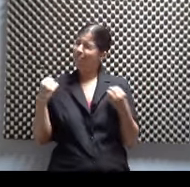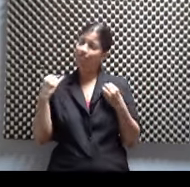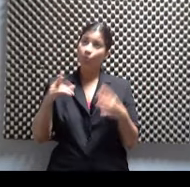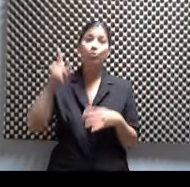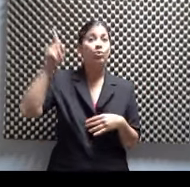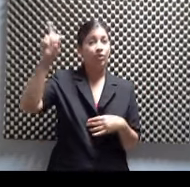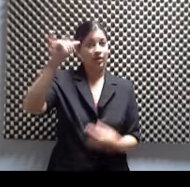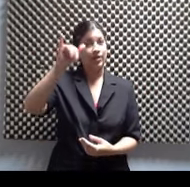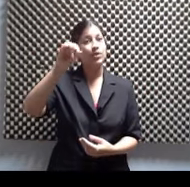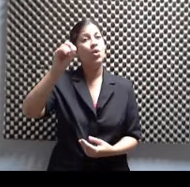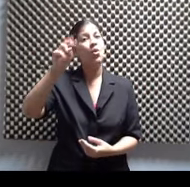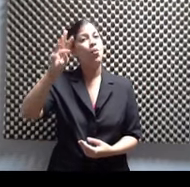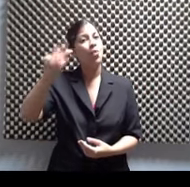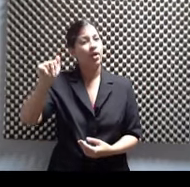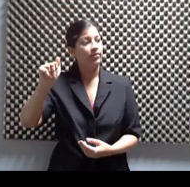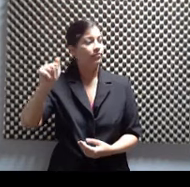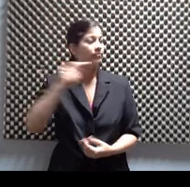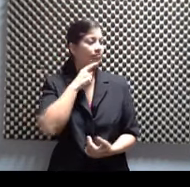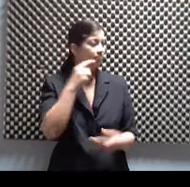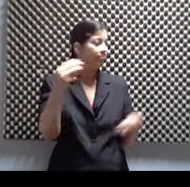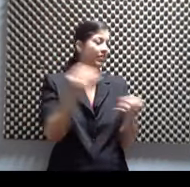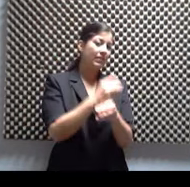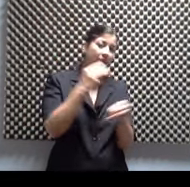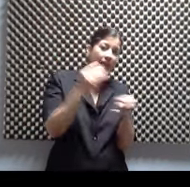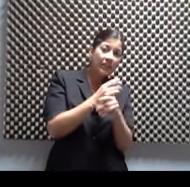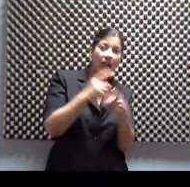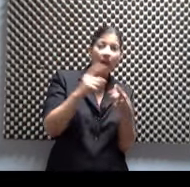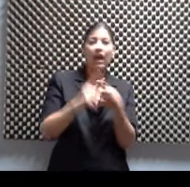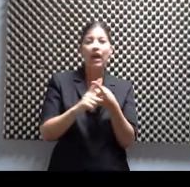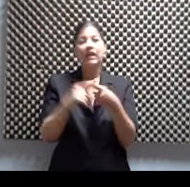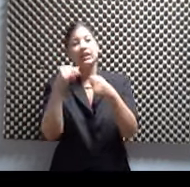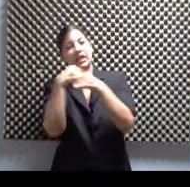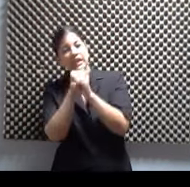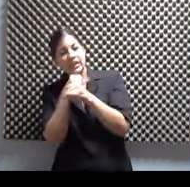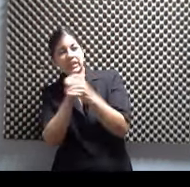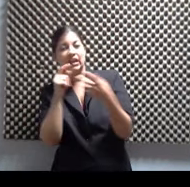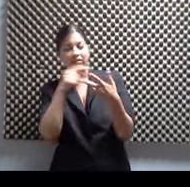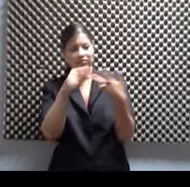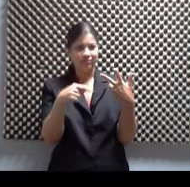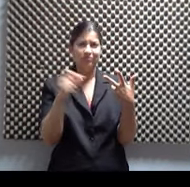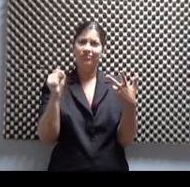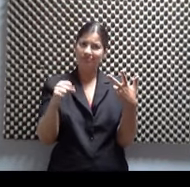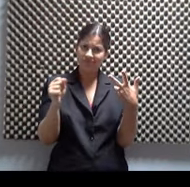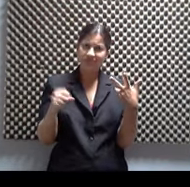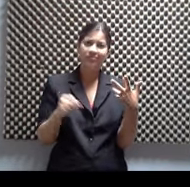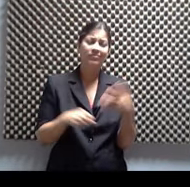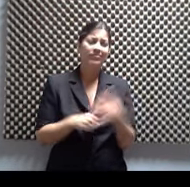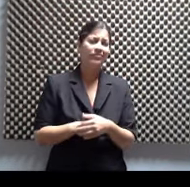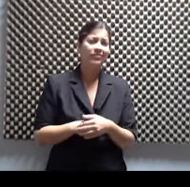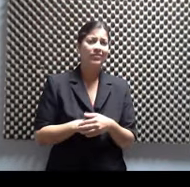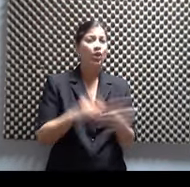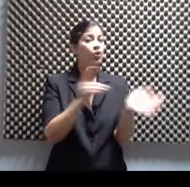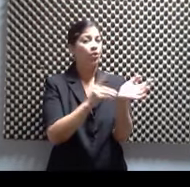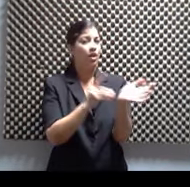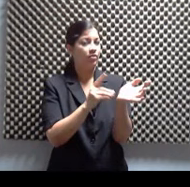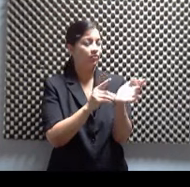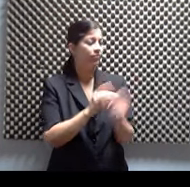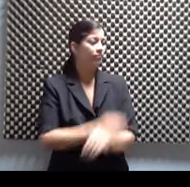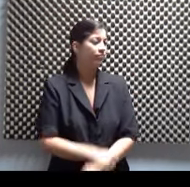Sí. Tomando matemáticas, ingeniería. Oh, ok. Doctorados de matemáticas e ingeniería. Me gusta por allá. O sea, que entonces